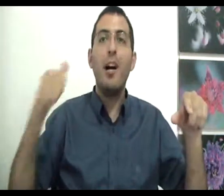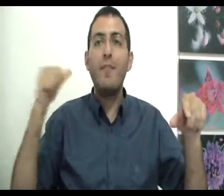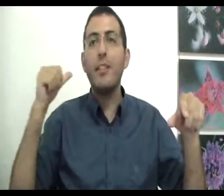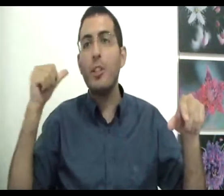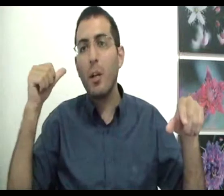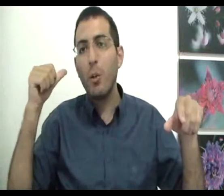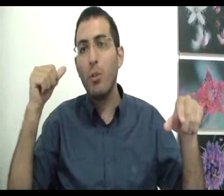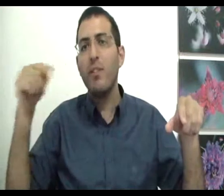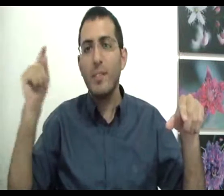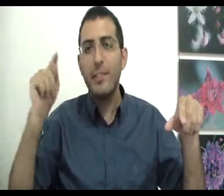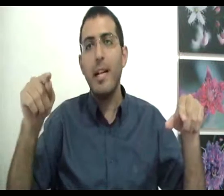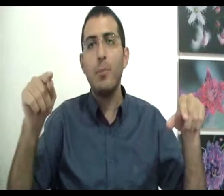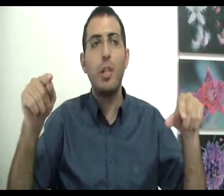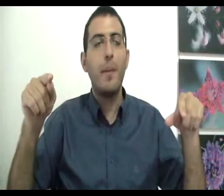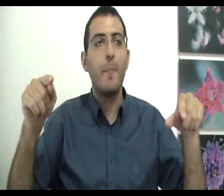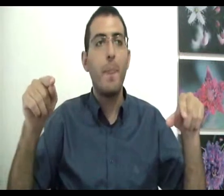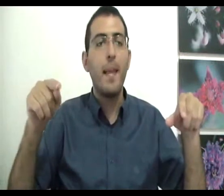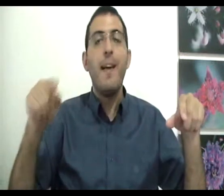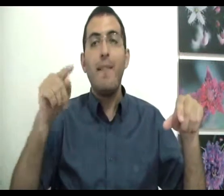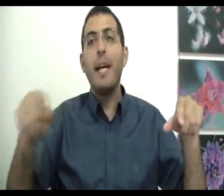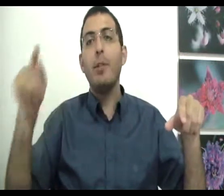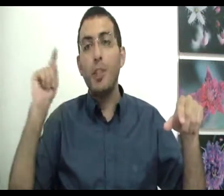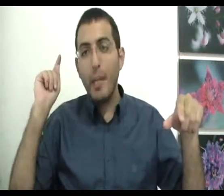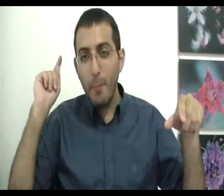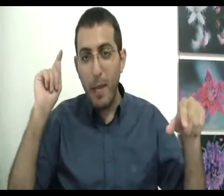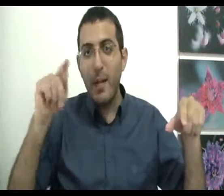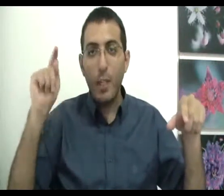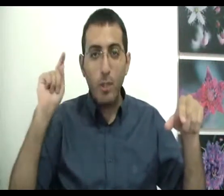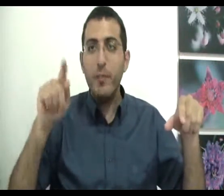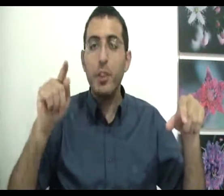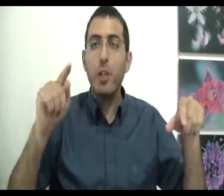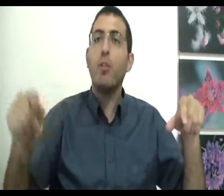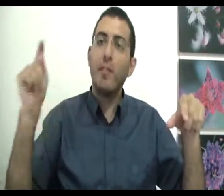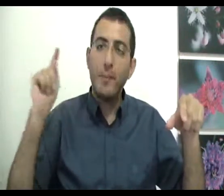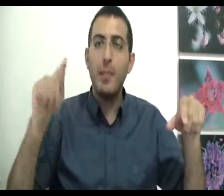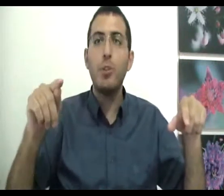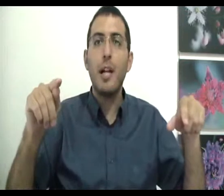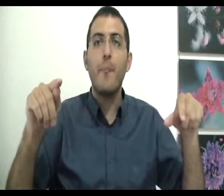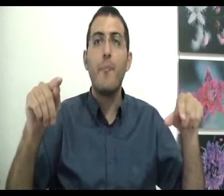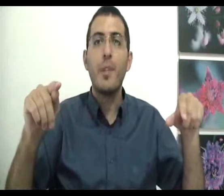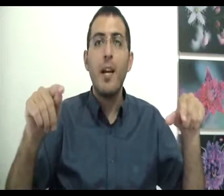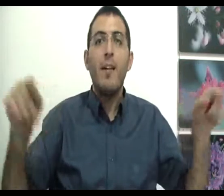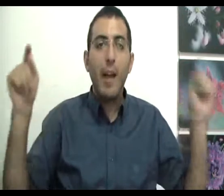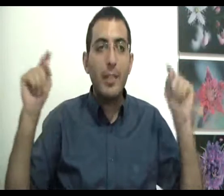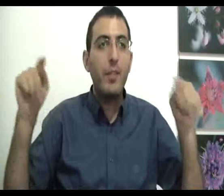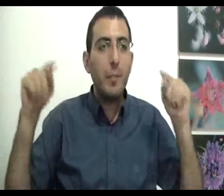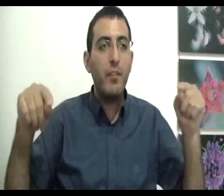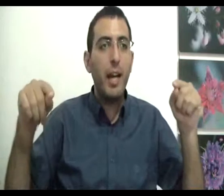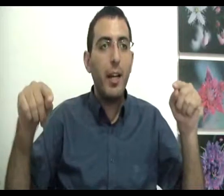הבנת שהכל טוב זה היה מושלם וגם אם פעם אחת לא תבין שהכל טוב גם זה מושלם ועכשיו אתה מרוויח